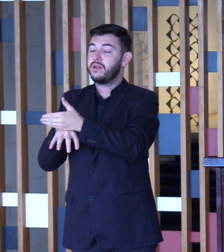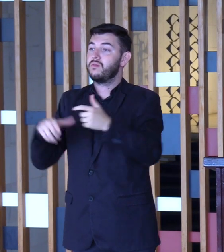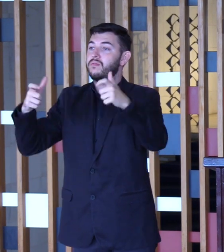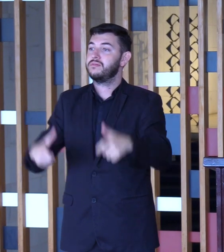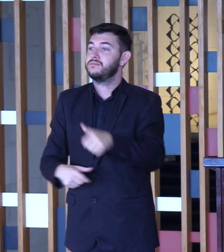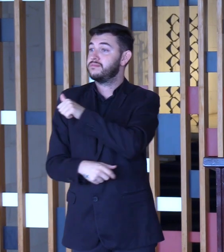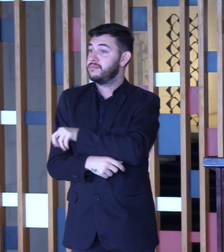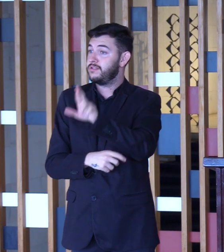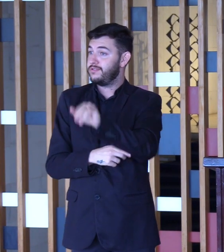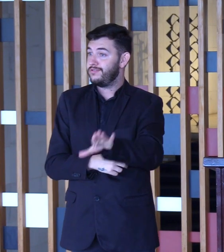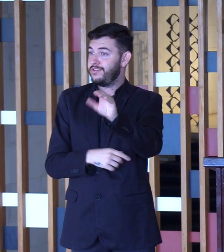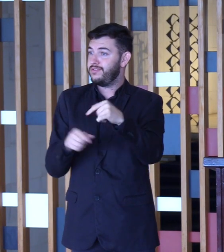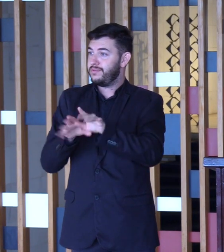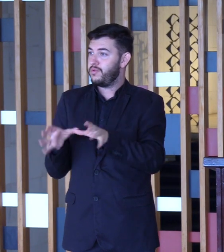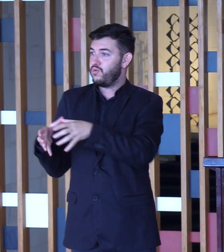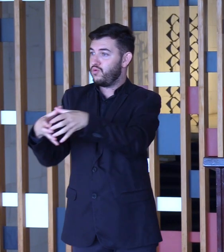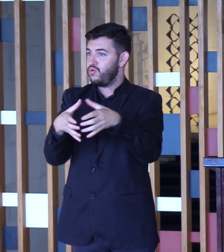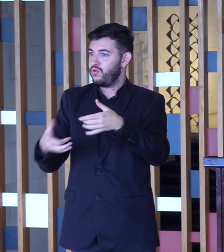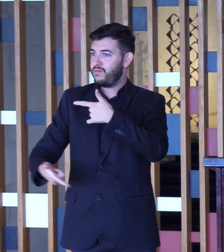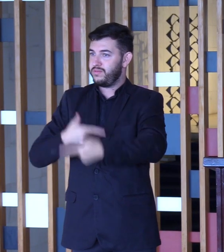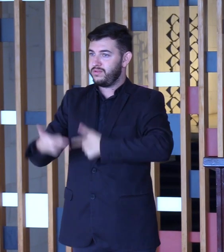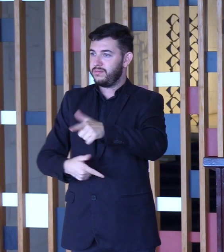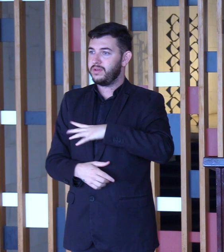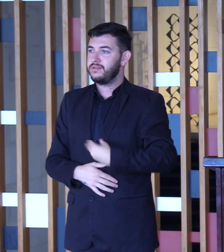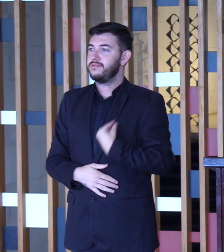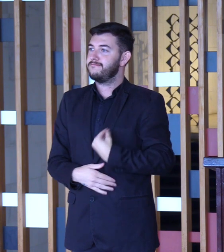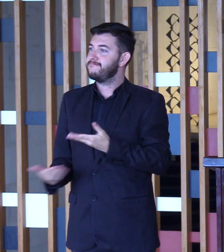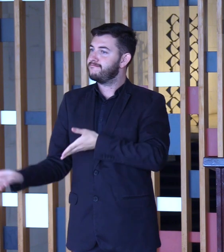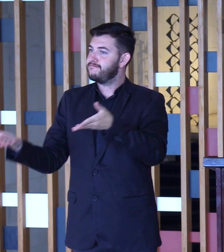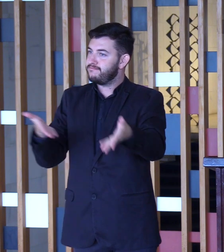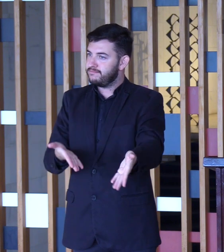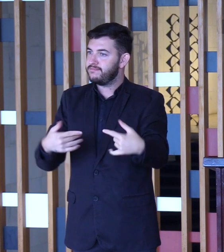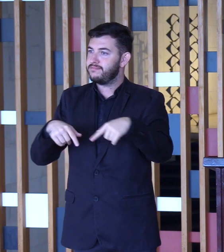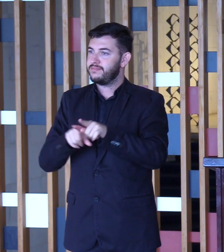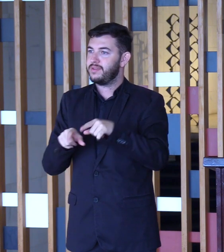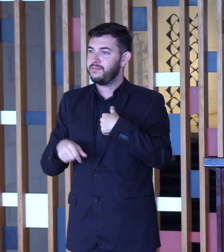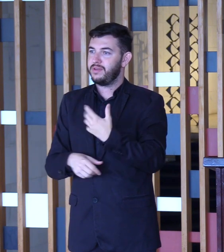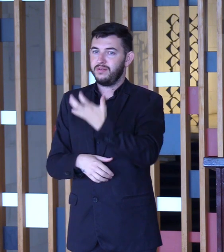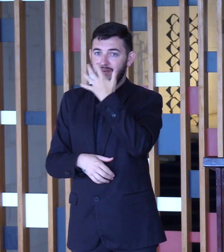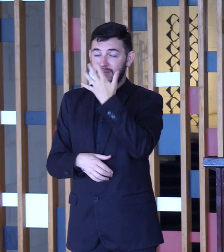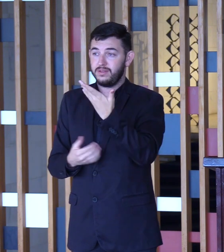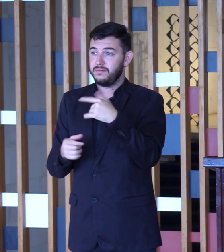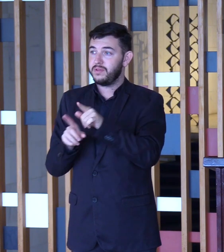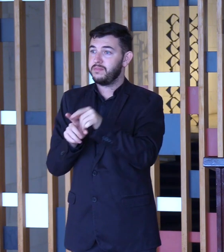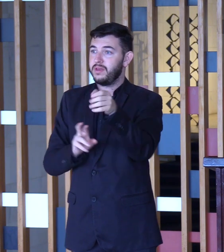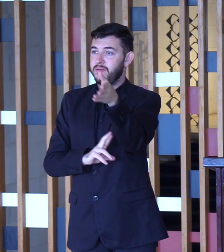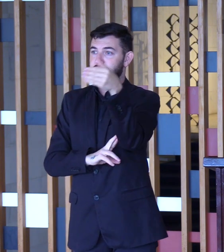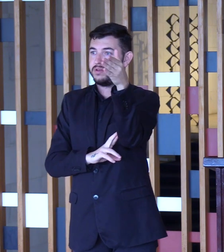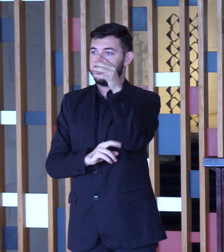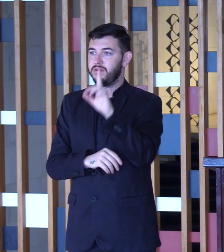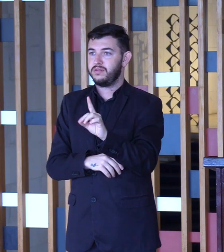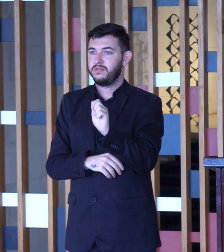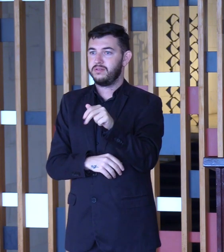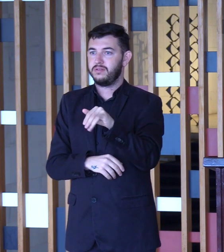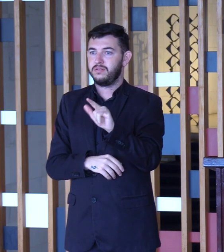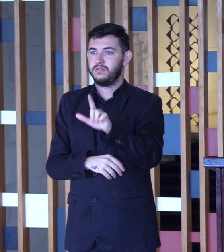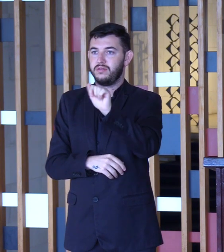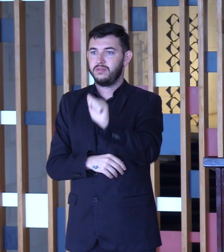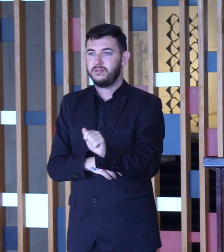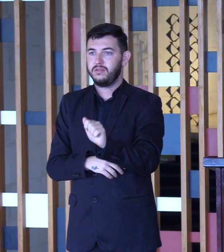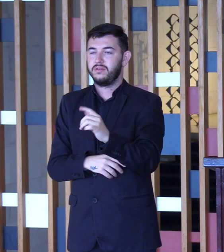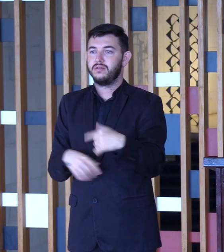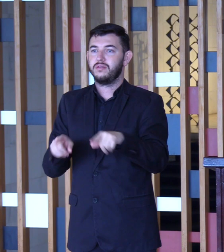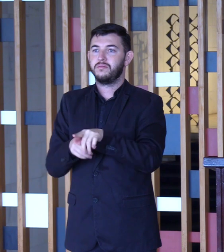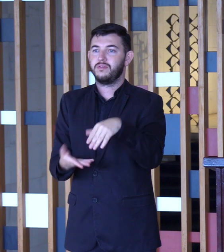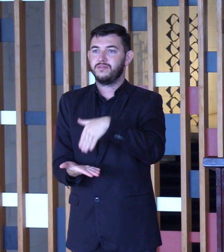a sua valorosa equipe aqui presente. Aqui vejo a embaixadora Daniela Xavier, vejo também o secretário